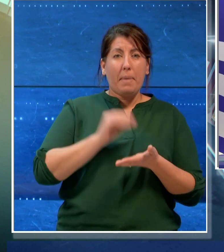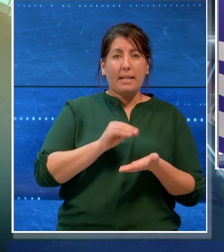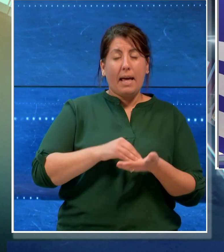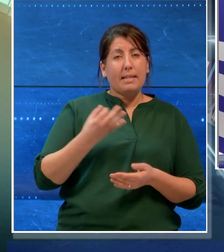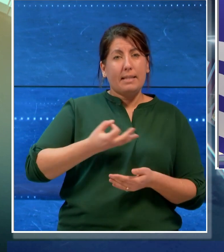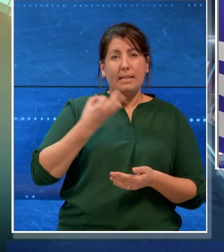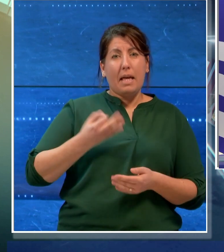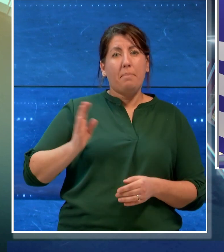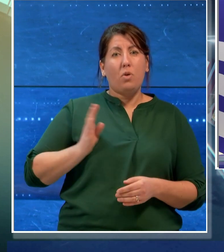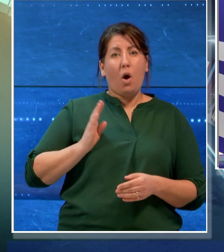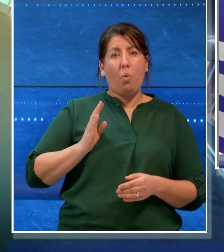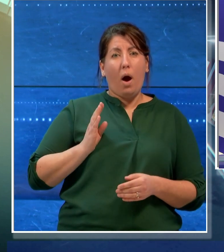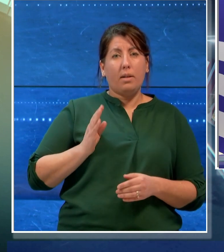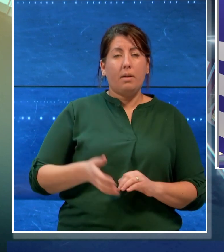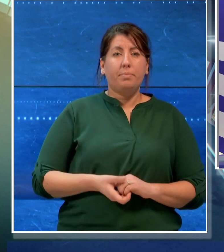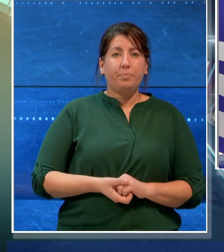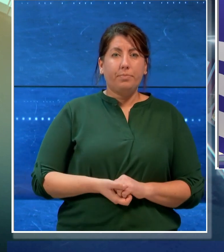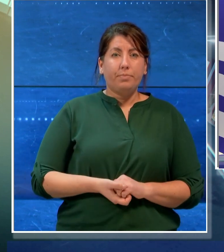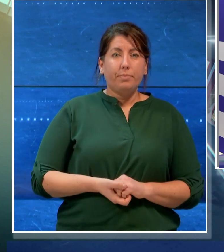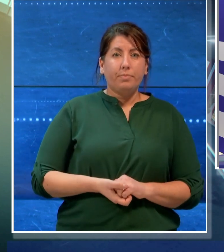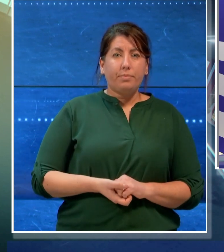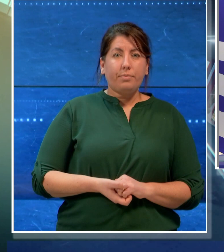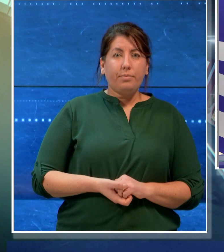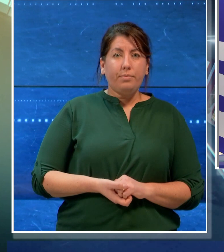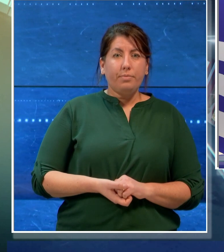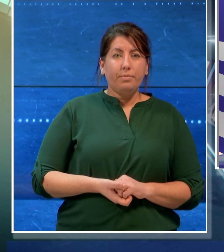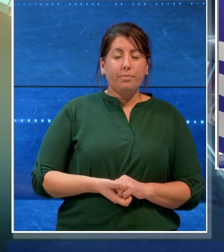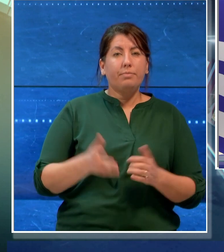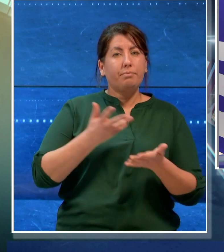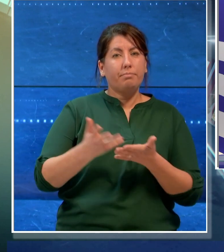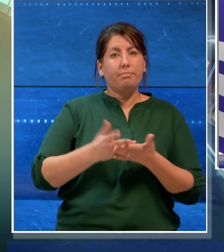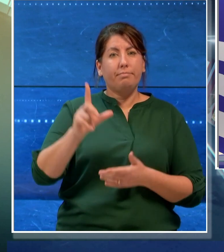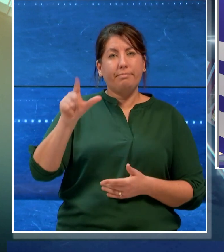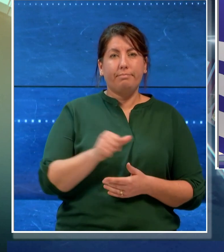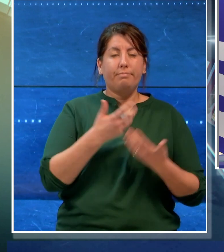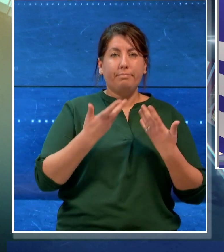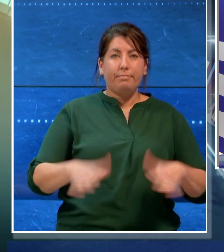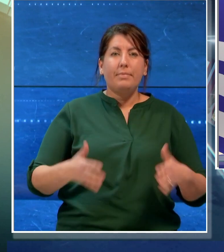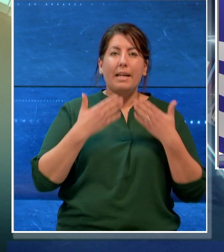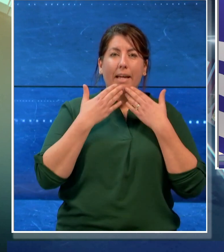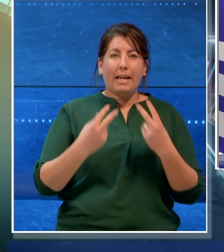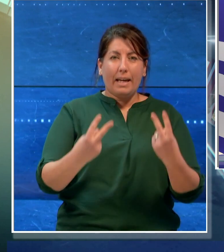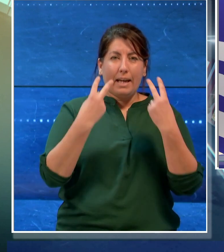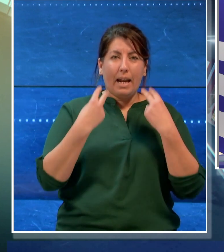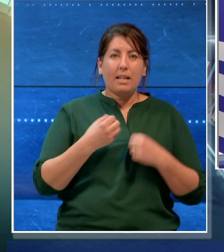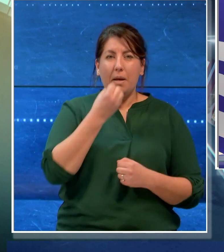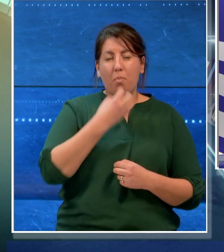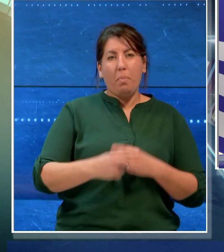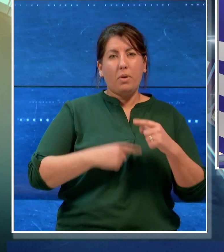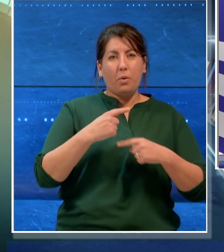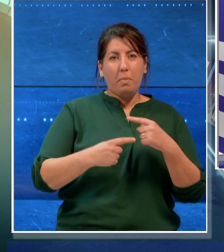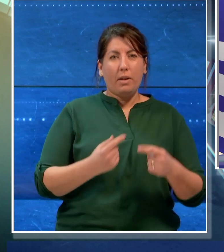una guardia giurata. E con il TgList è tutto grazie per averci seguito buon